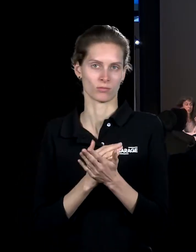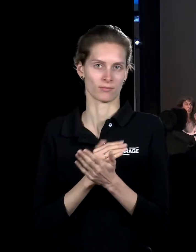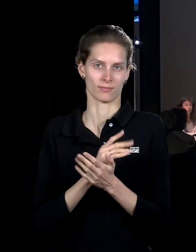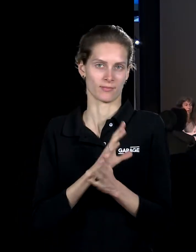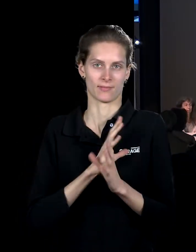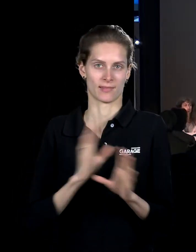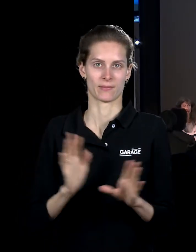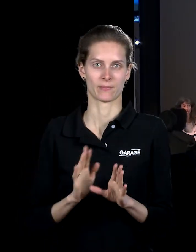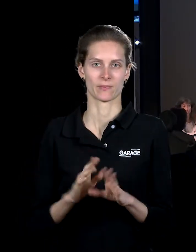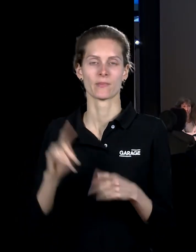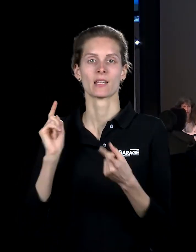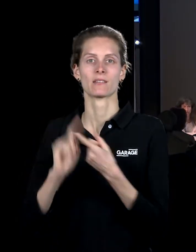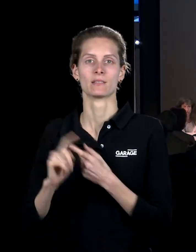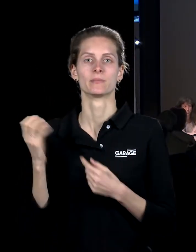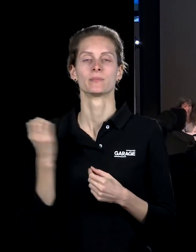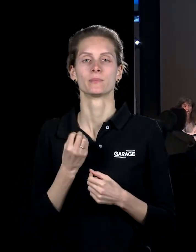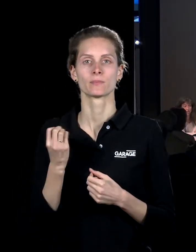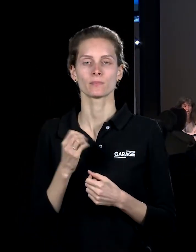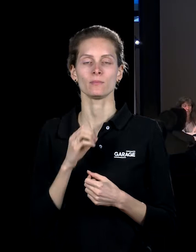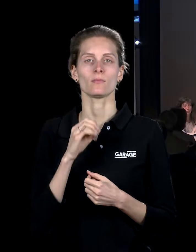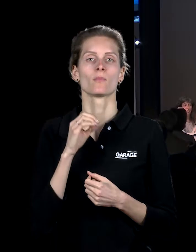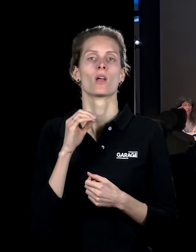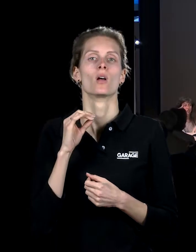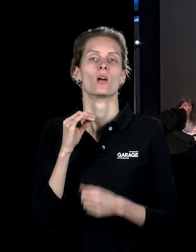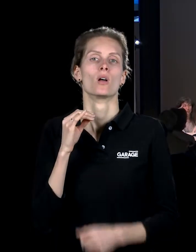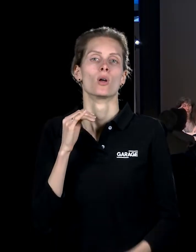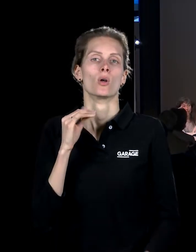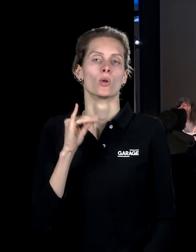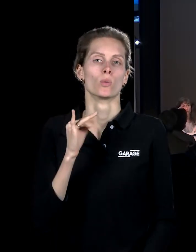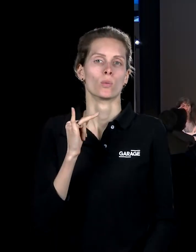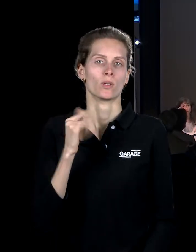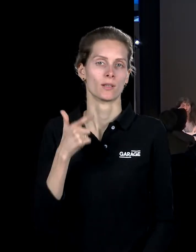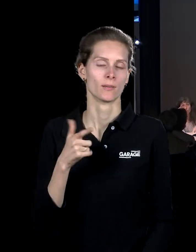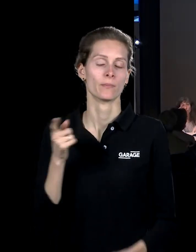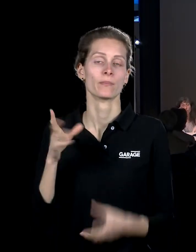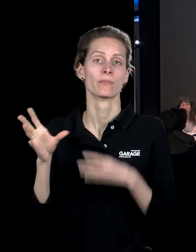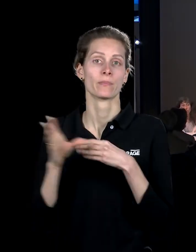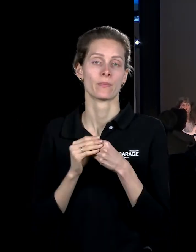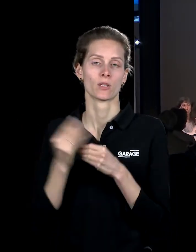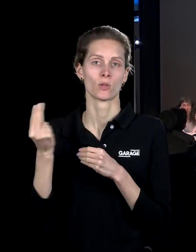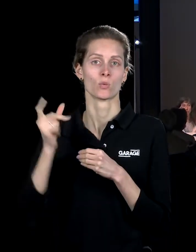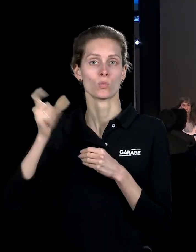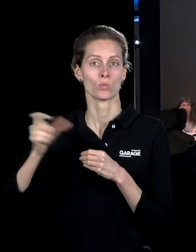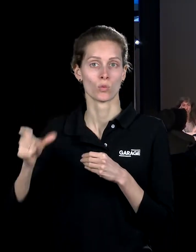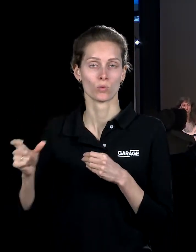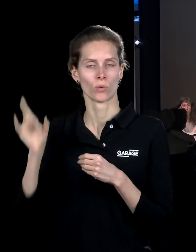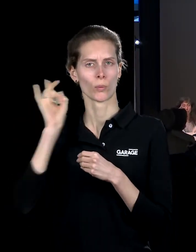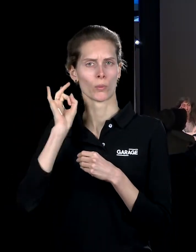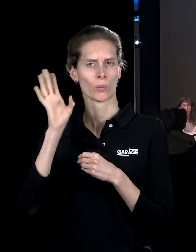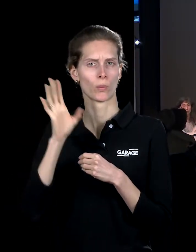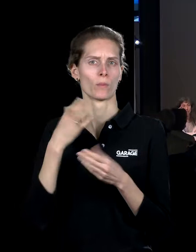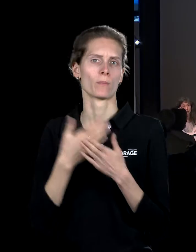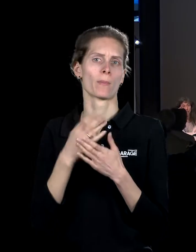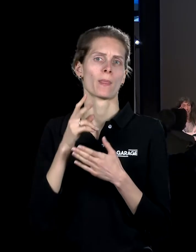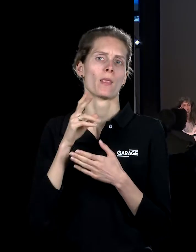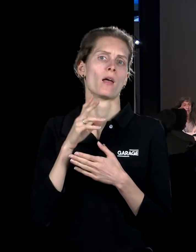следующим, ещё с одним проектом Юига, когда он вместе со своими товарищами-художниками, это достаточно известные люди, это Леон